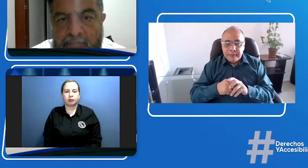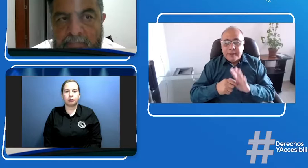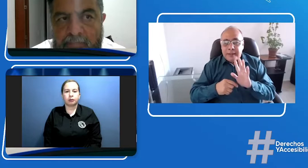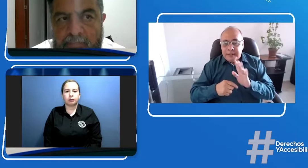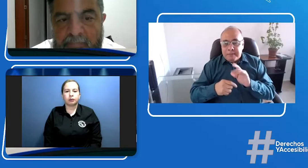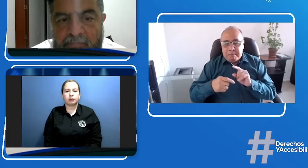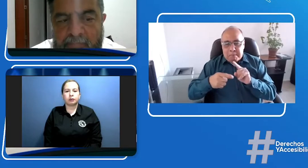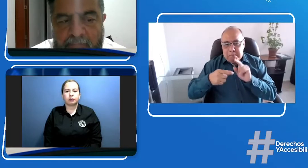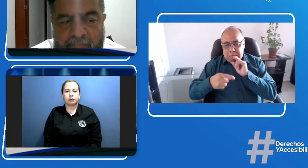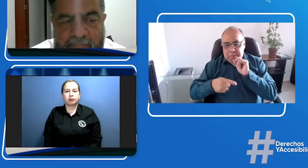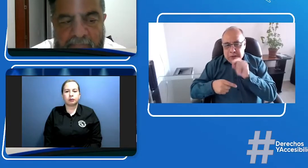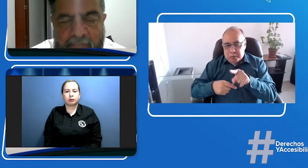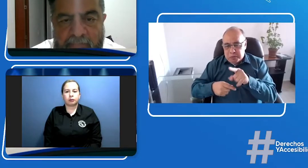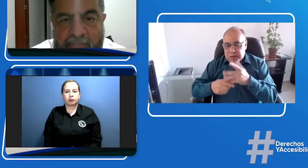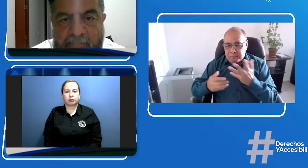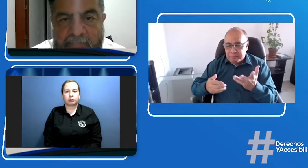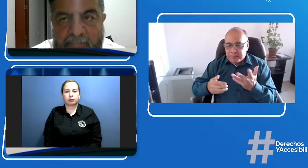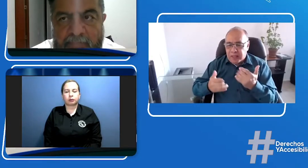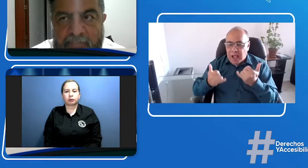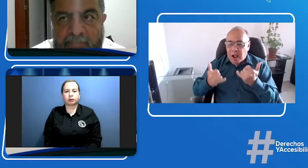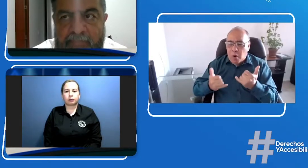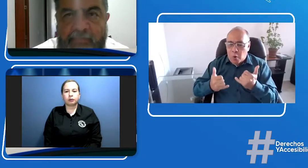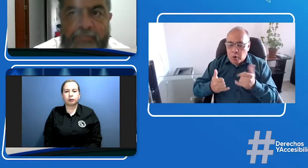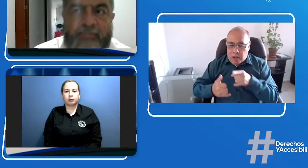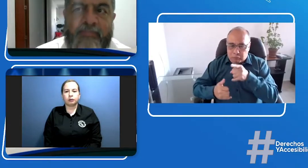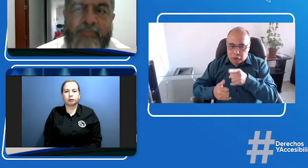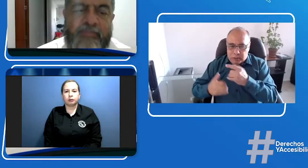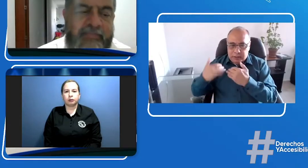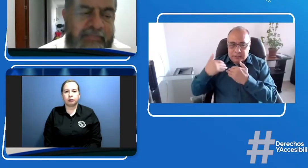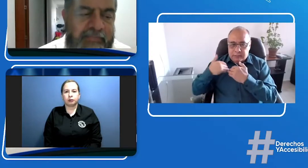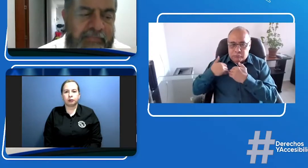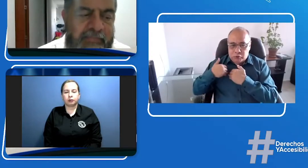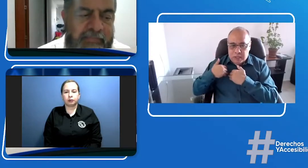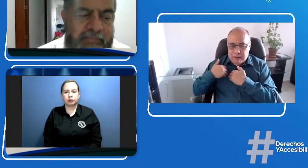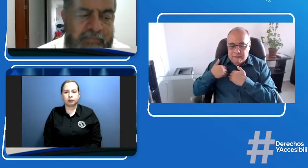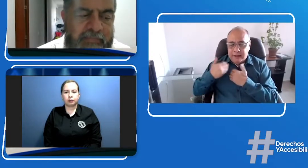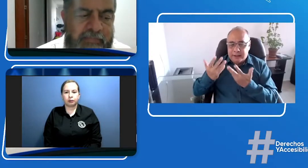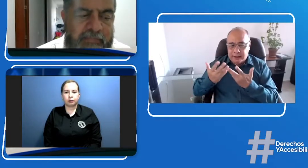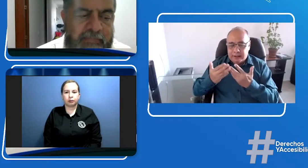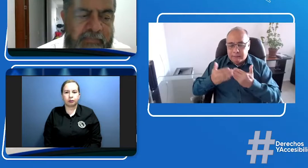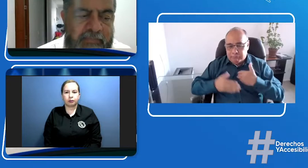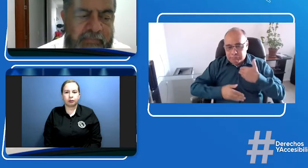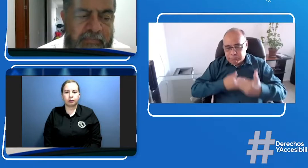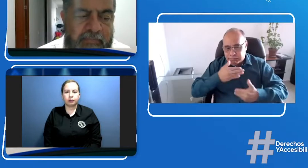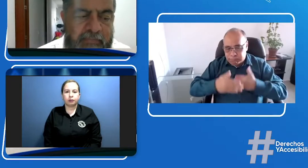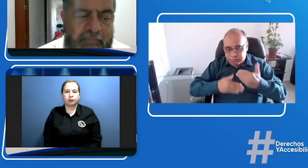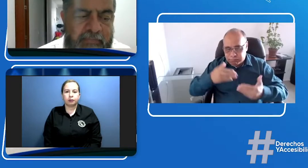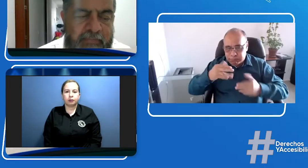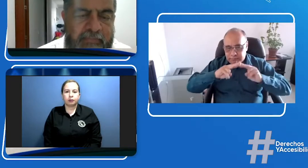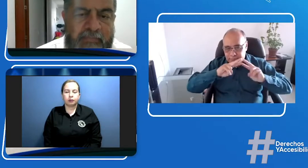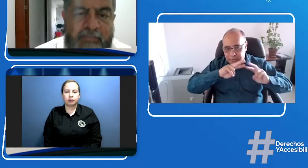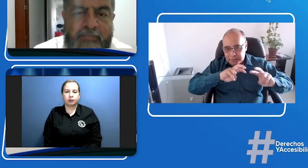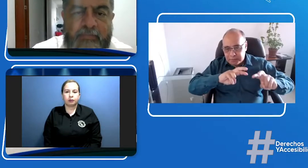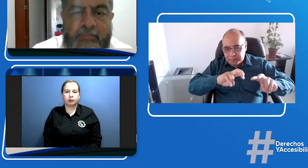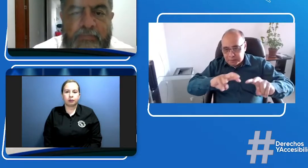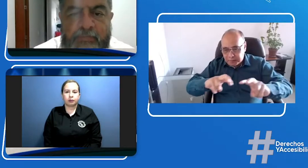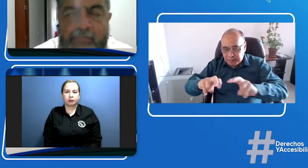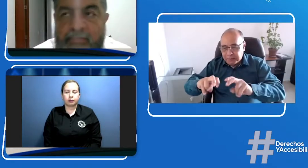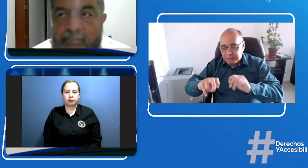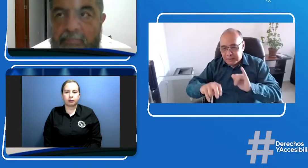Ahora sí, ya que ya está en pantalla. Juan Manuel, ¿usted qué es el responsable de llevar a cabo